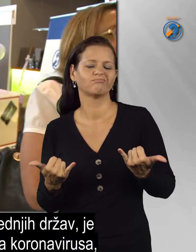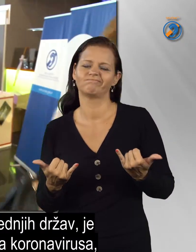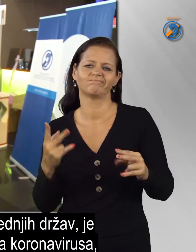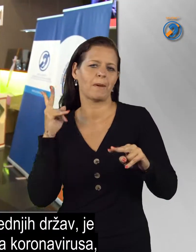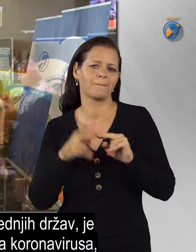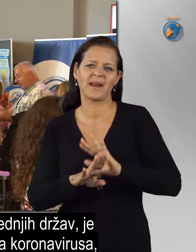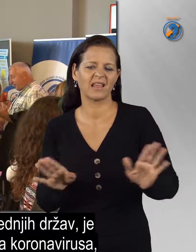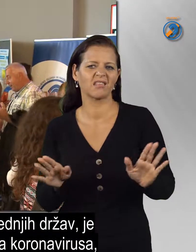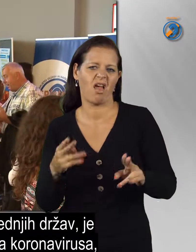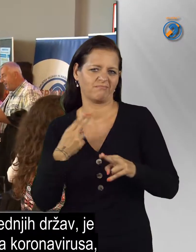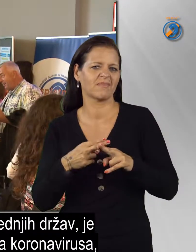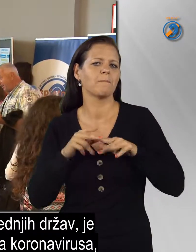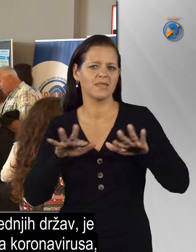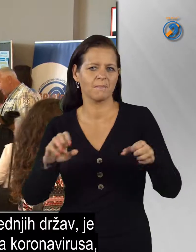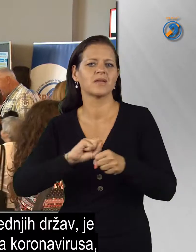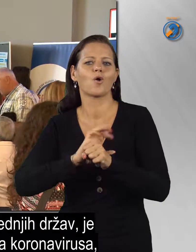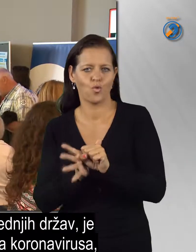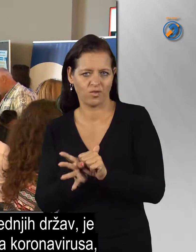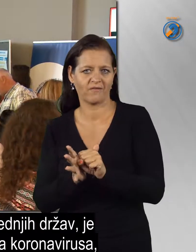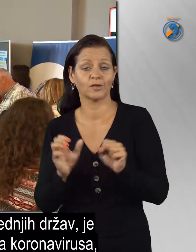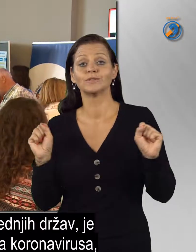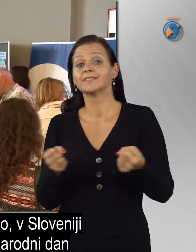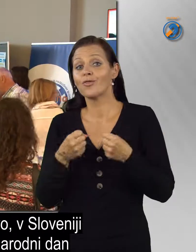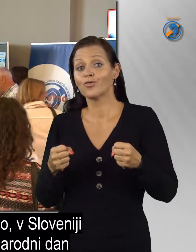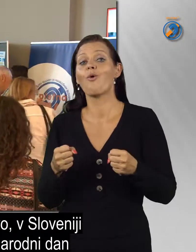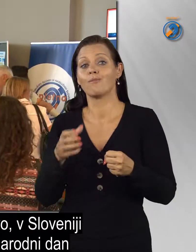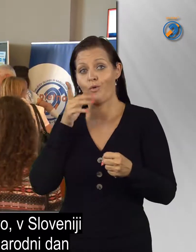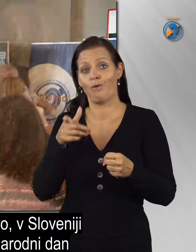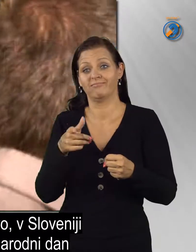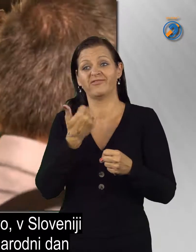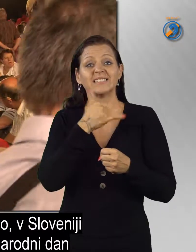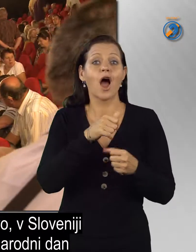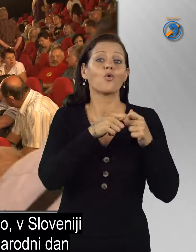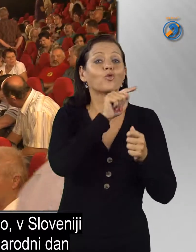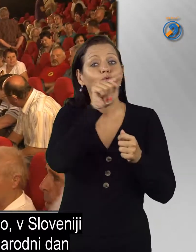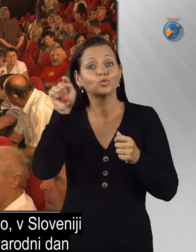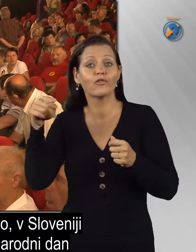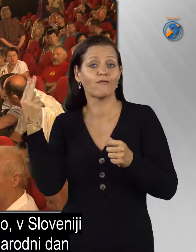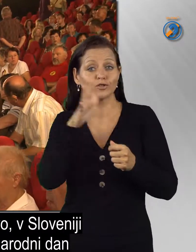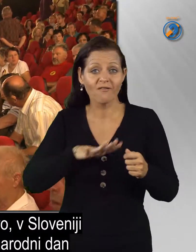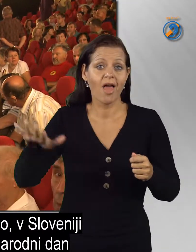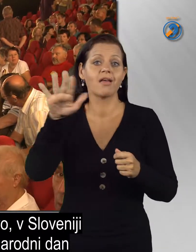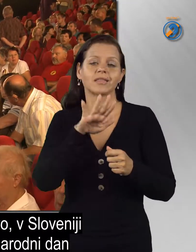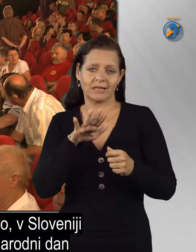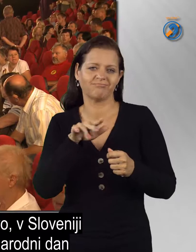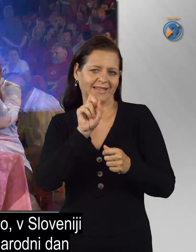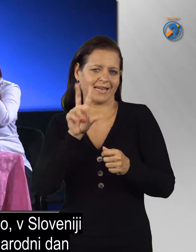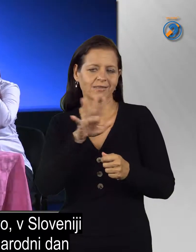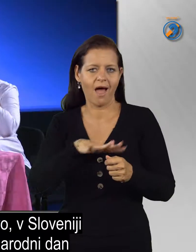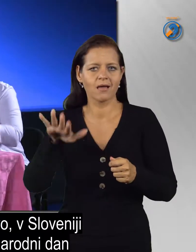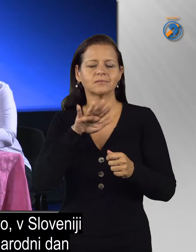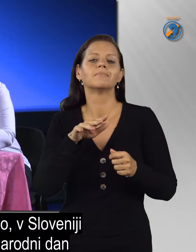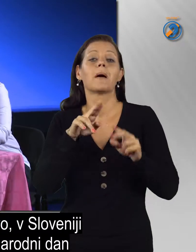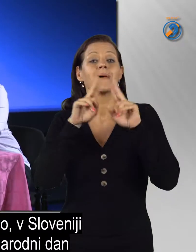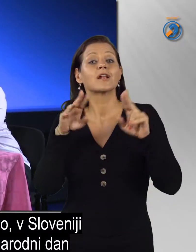je letos prekinila epidemija koronavirusa. Zato bo vsako društvo, v Sloveniji jih je 13